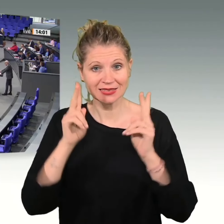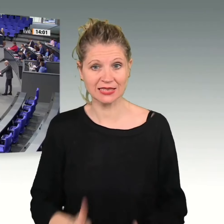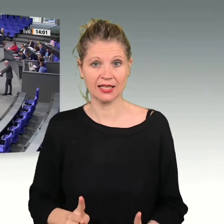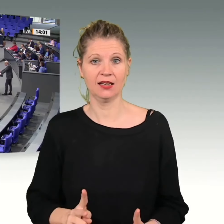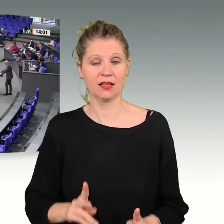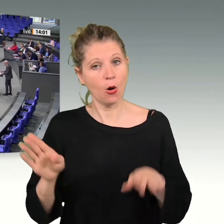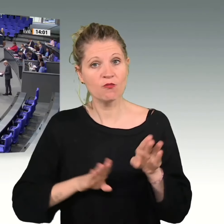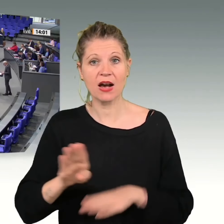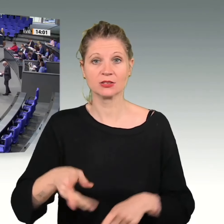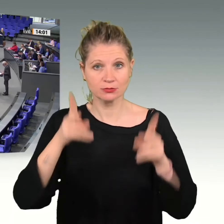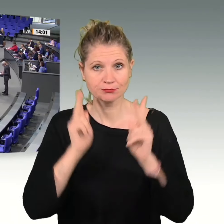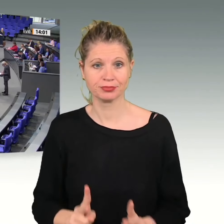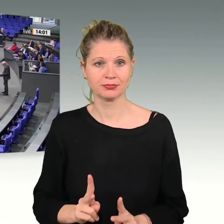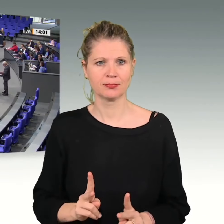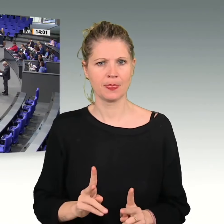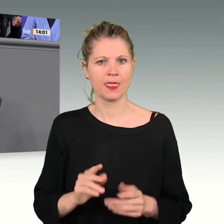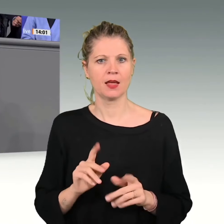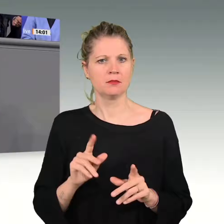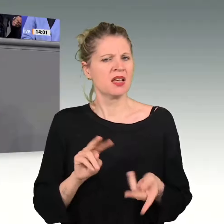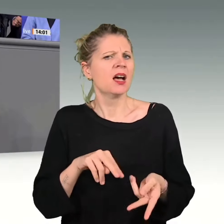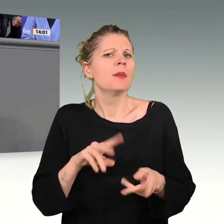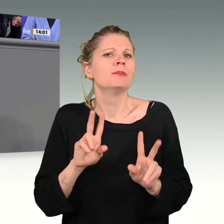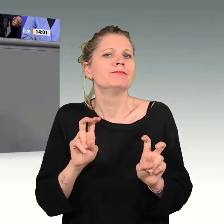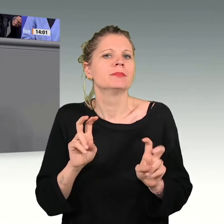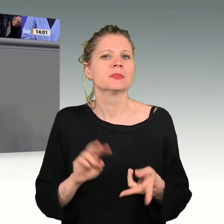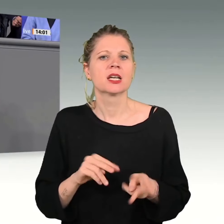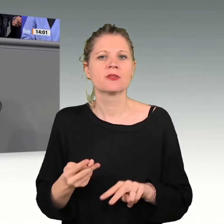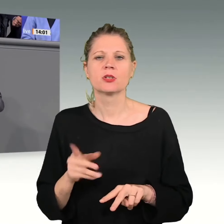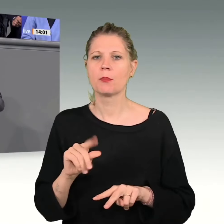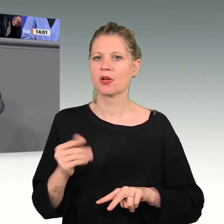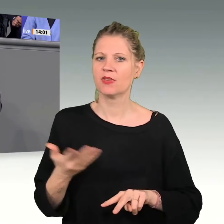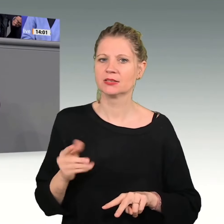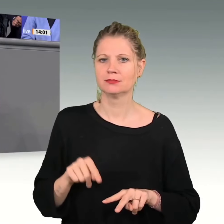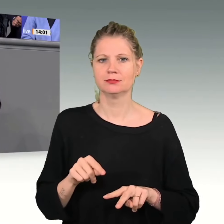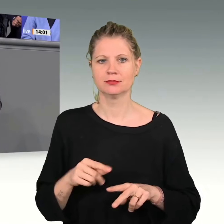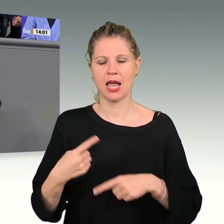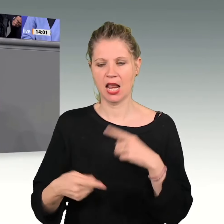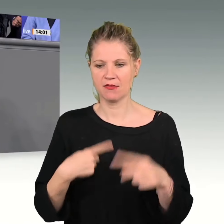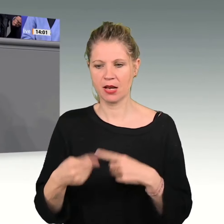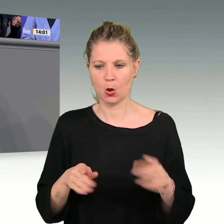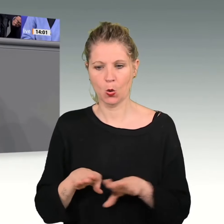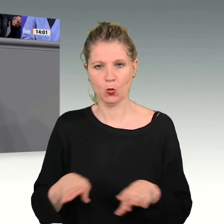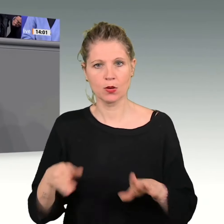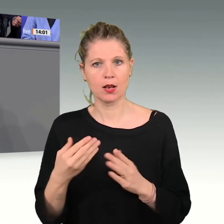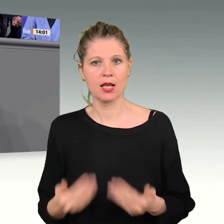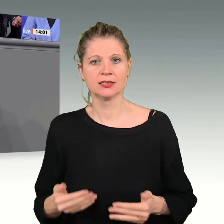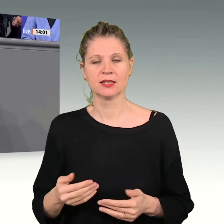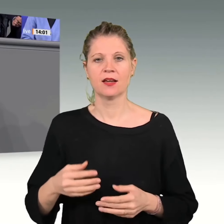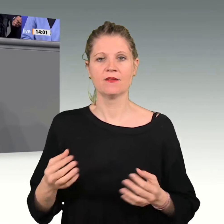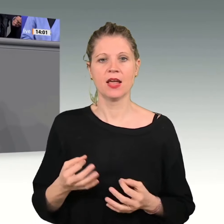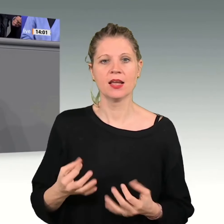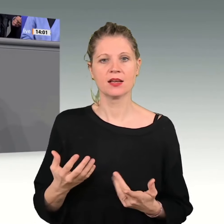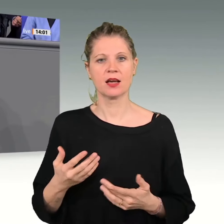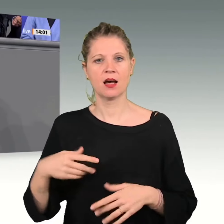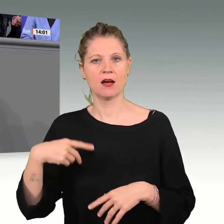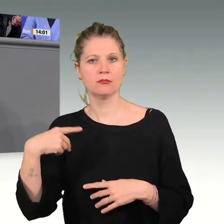Was heißt denn Transformation? Transformation heißt auch die Entwicklung grundlastfähiger Windenergieanlagen, finanziert von der Agentur für